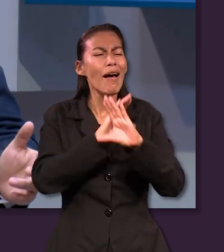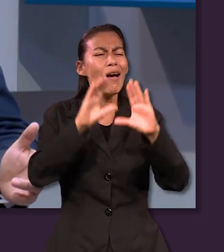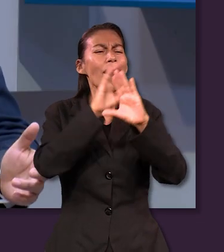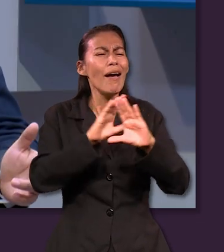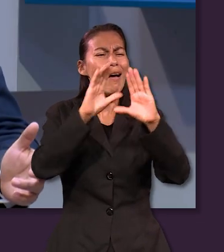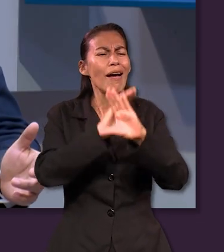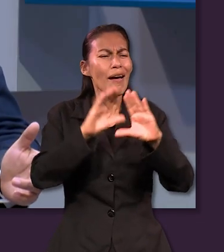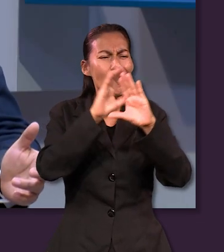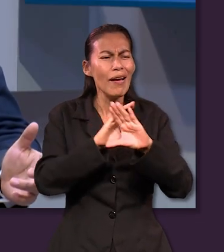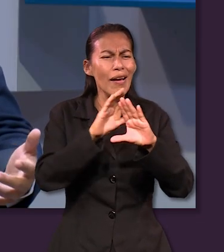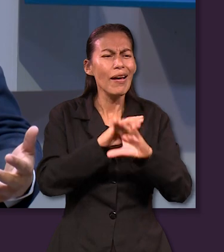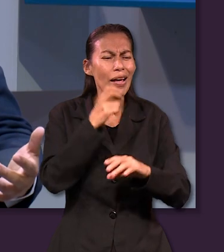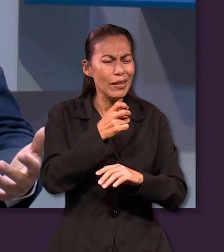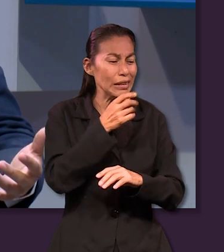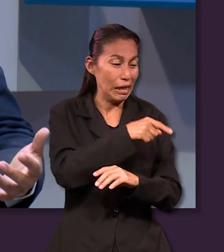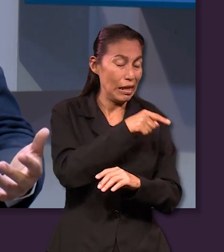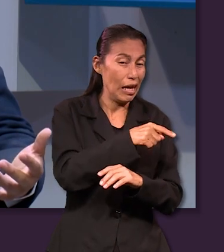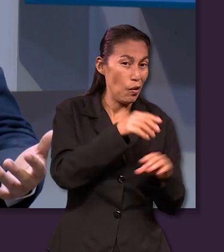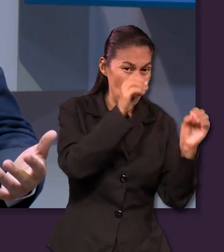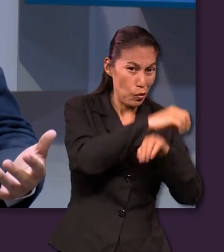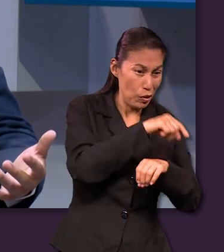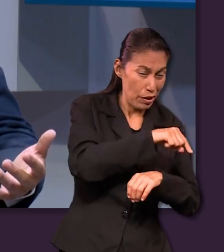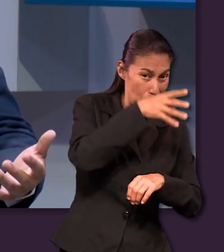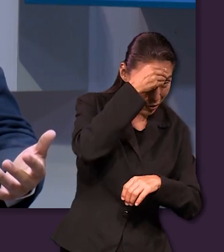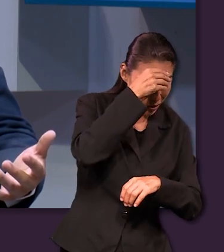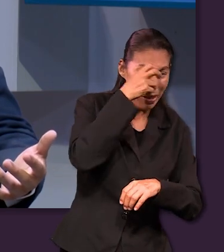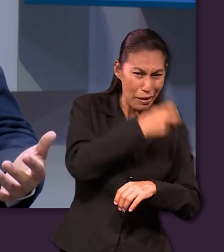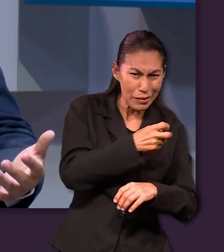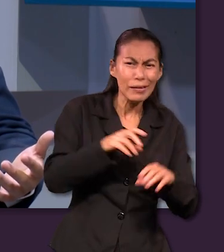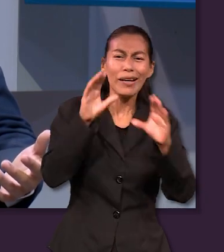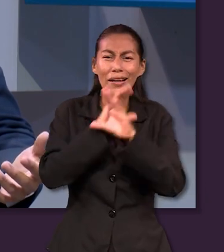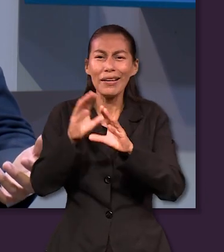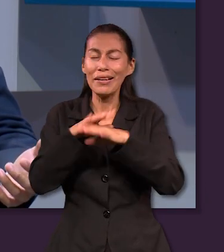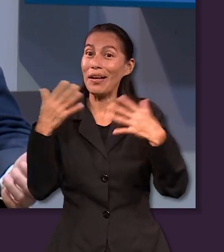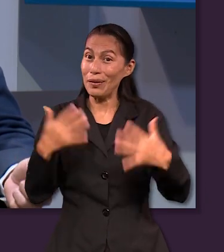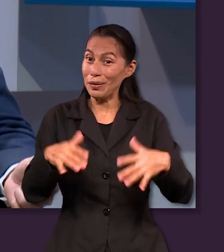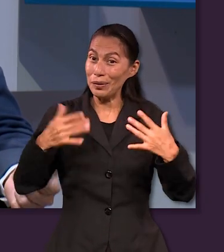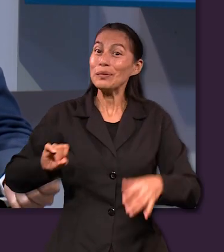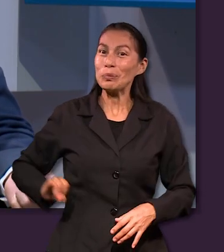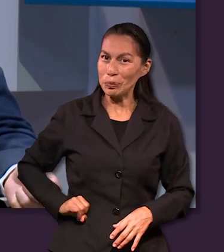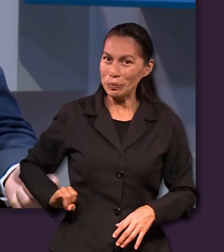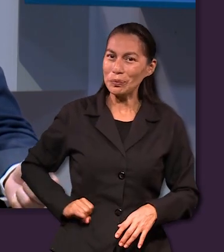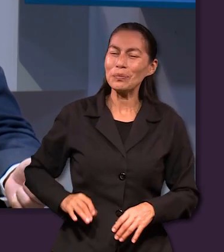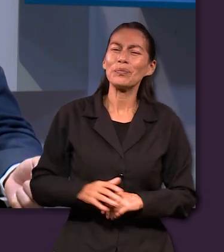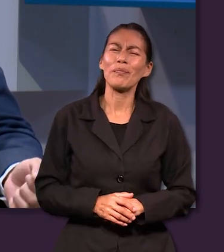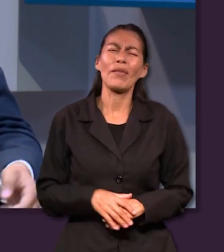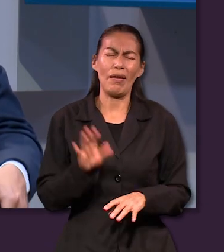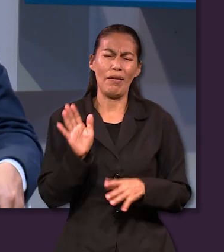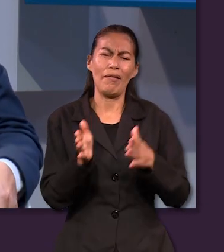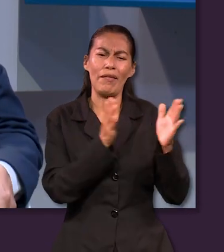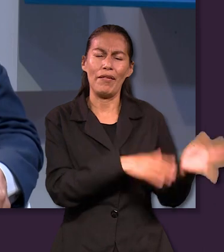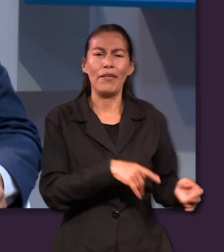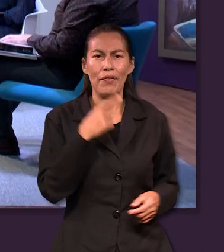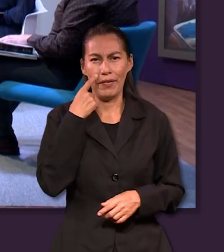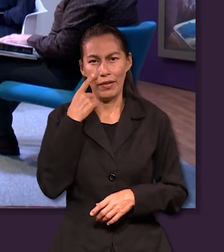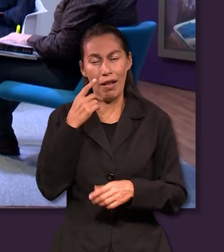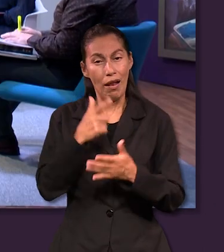pasó? El pájaro, pues empezó a cantar la canción que había aprendido en la oscuridad. Y esta semana, pues tenemos